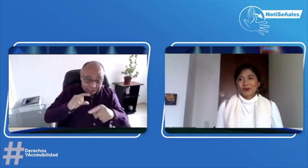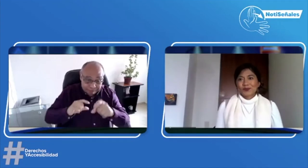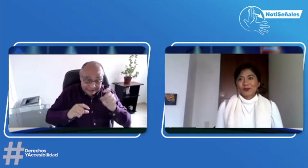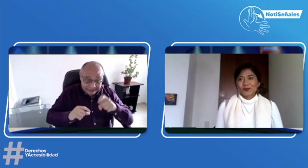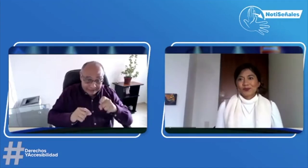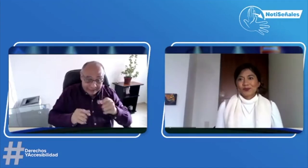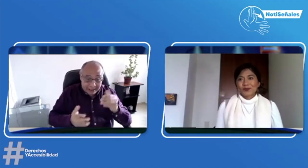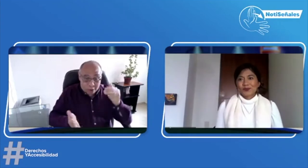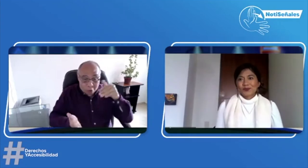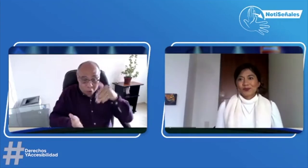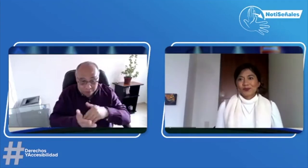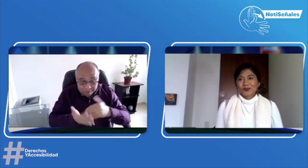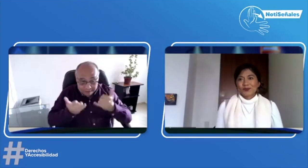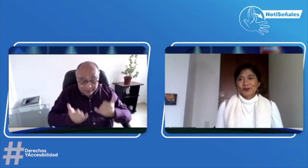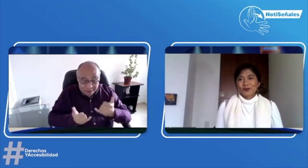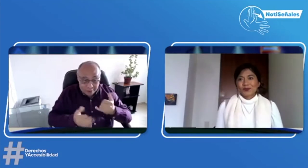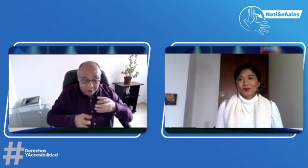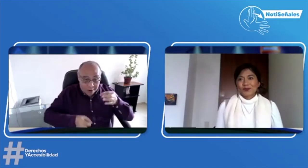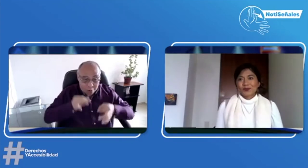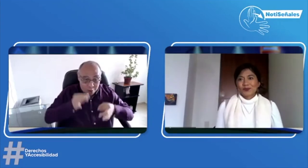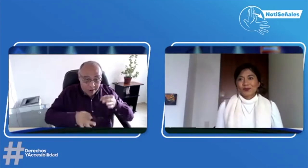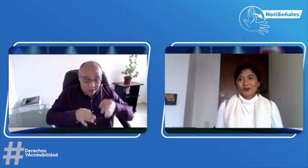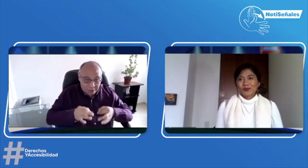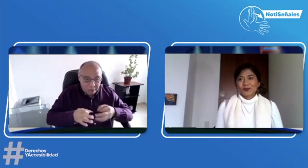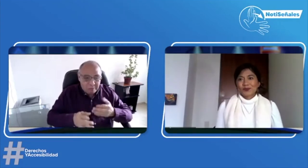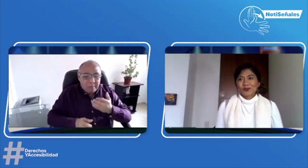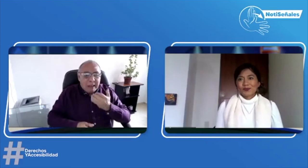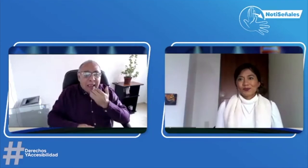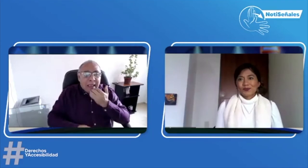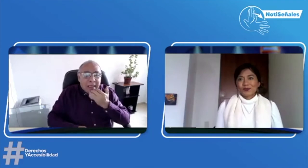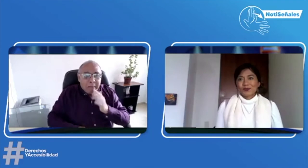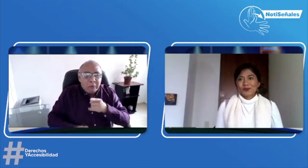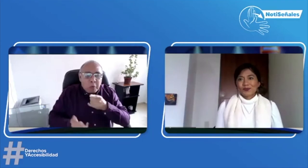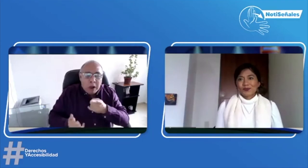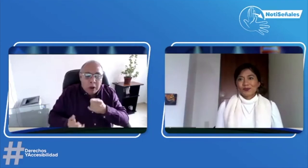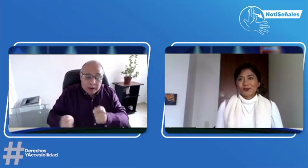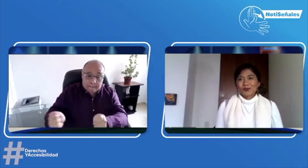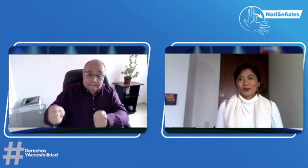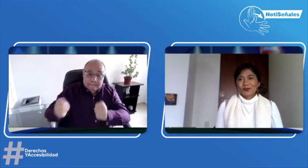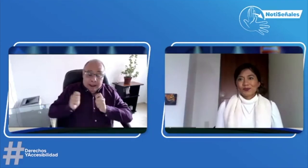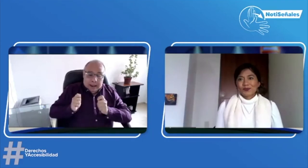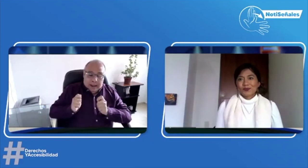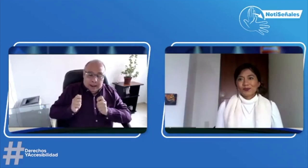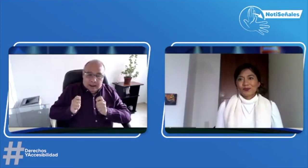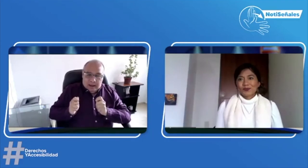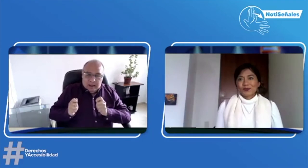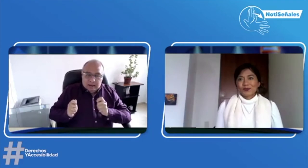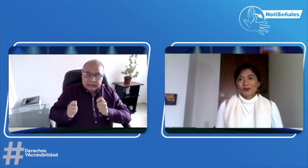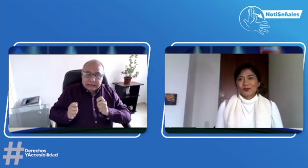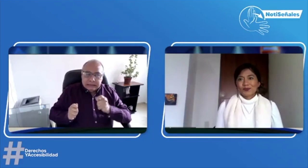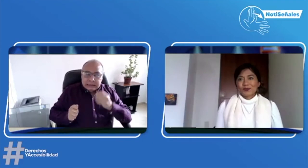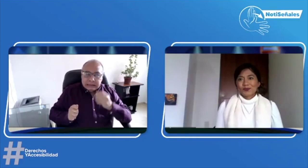carta nuevamente. Te están diciendo, te están pidiendo ser jurado de votación.